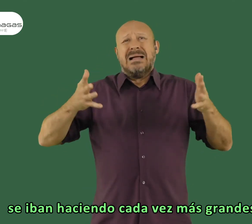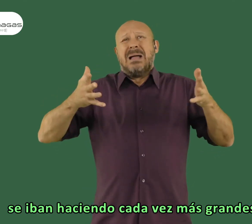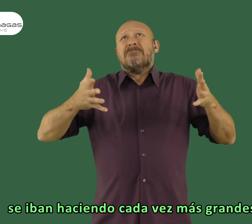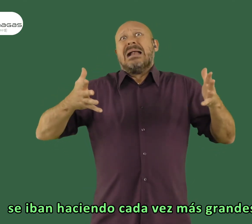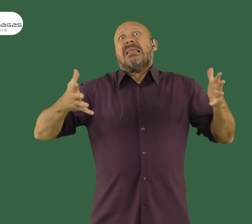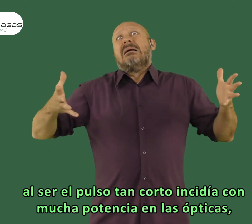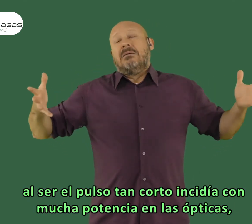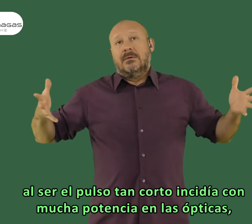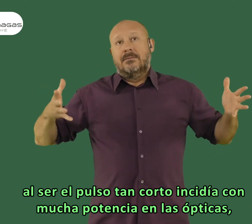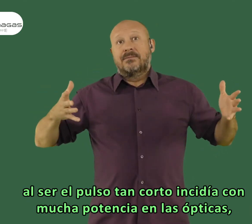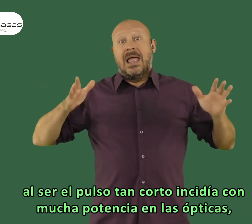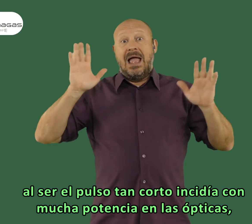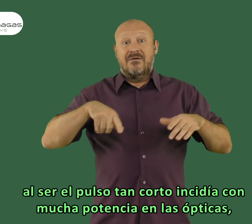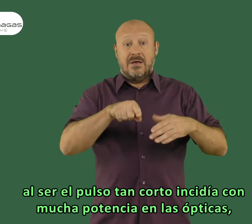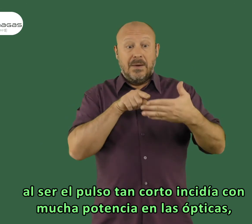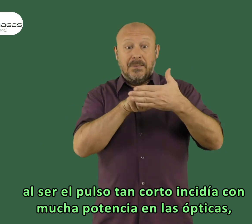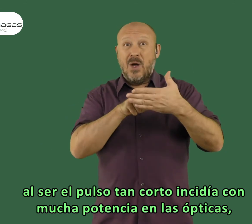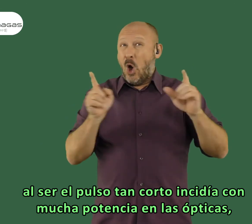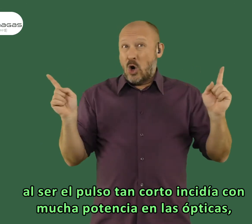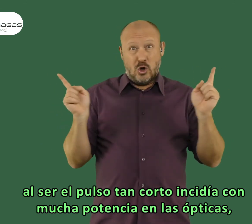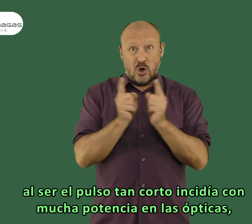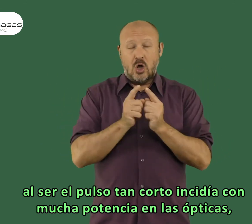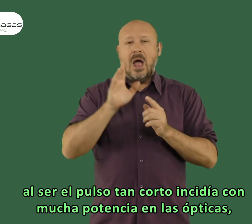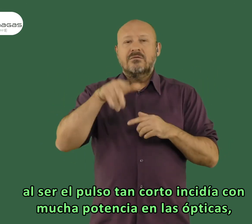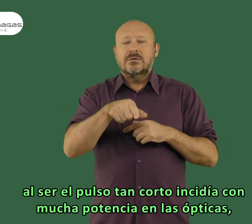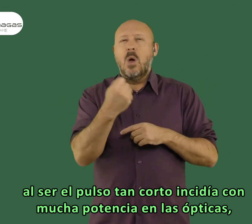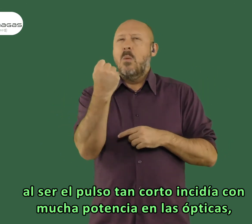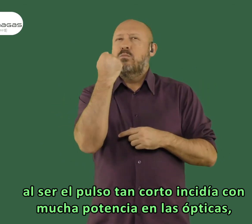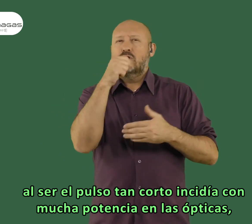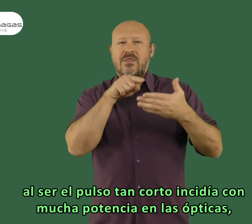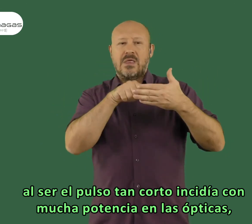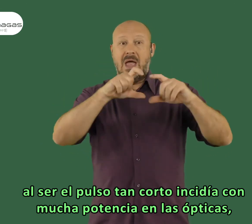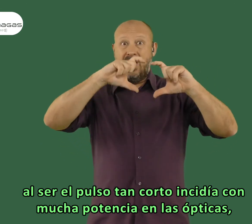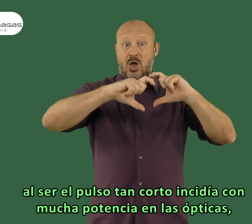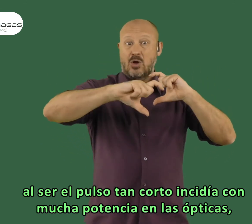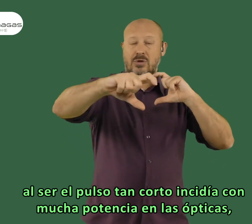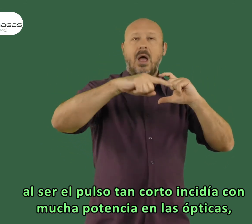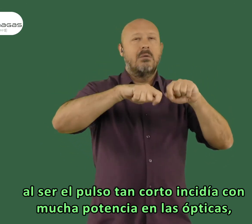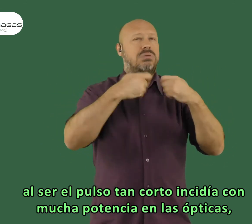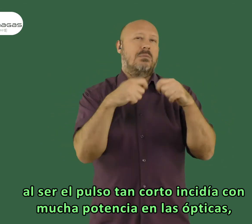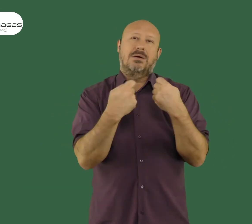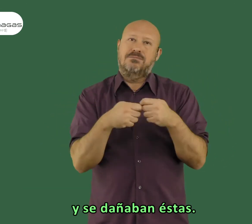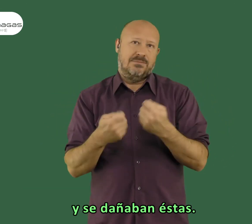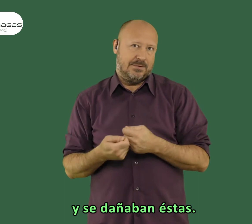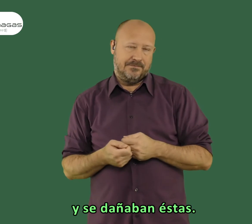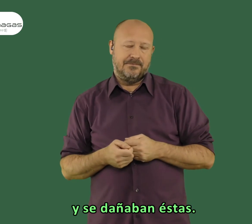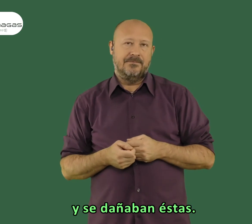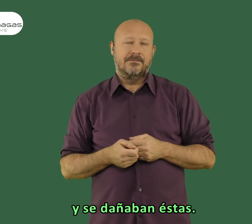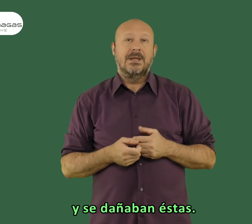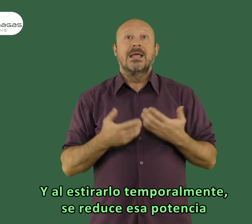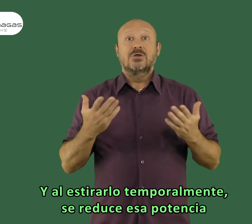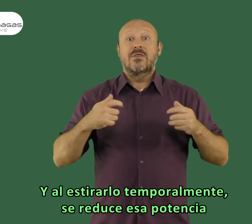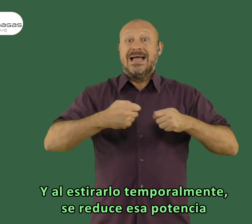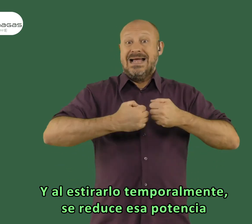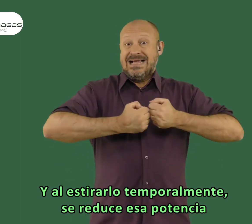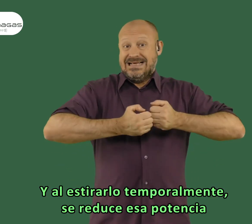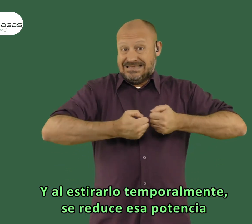grandes pero aún así al ser el pulso tan corto se ingirían con mucha potencia las ópticas y se dañaban estas